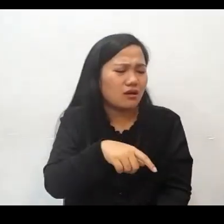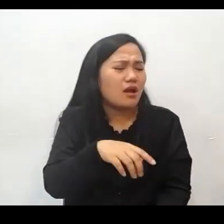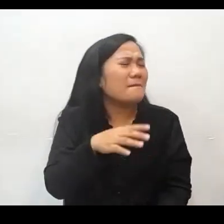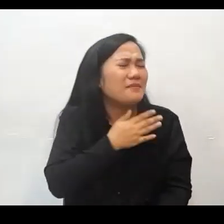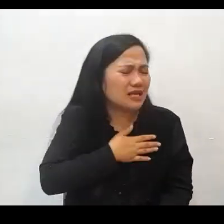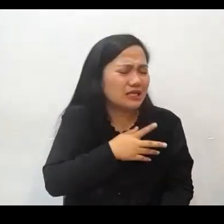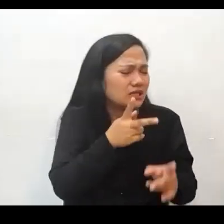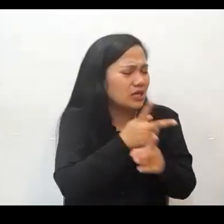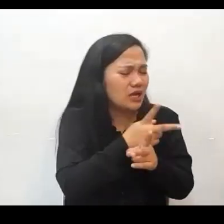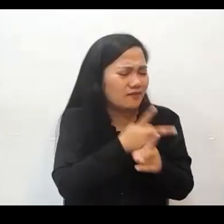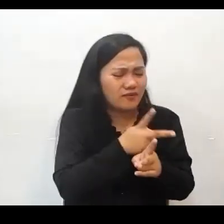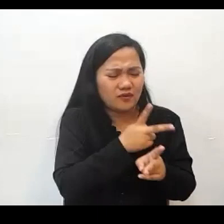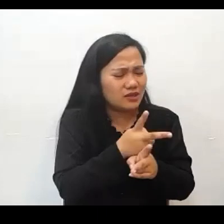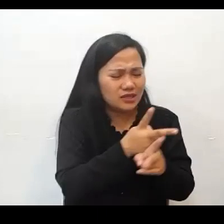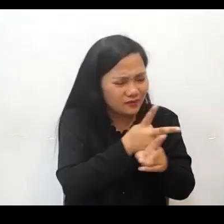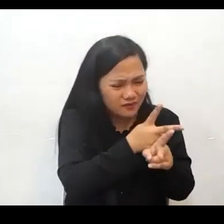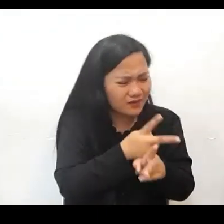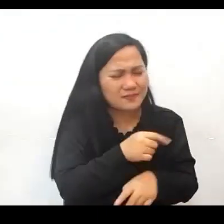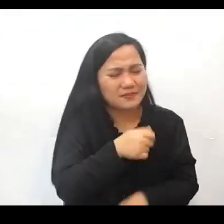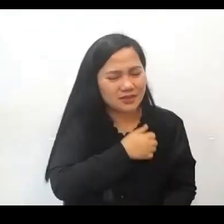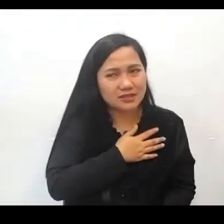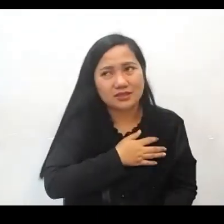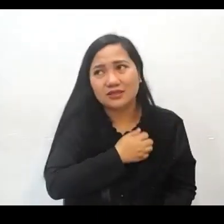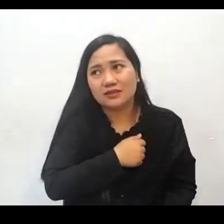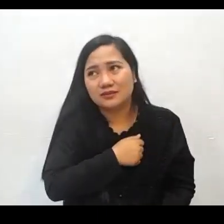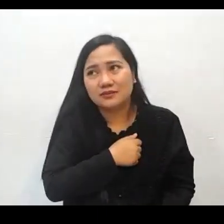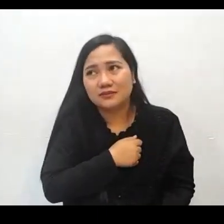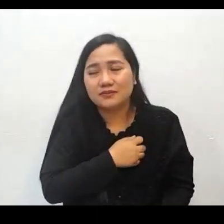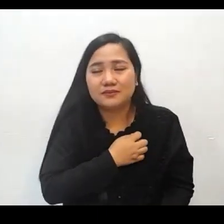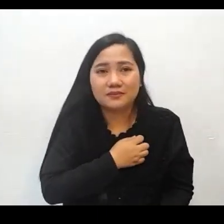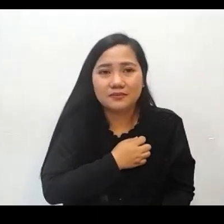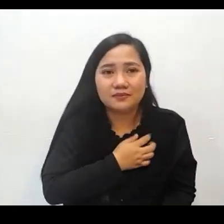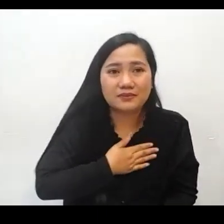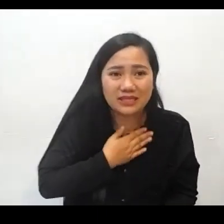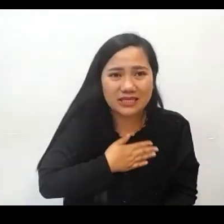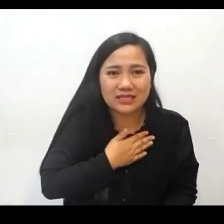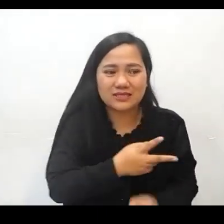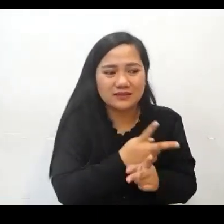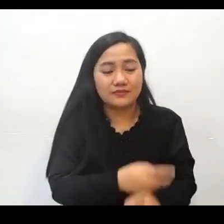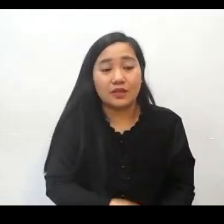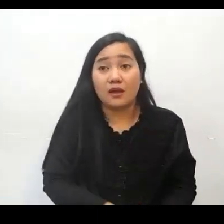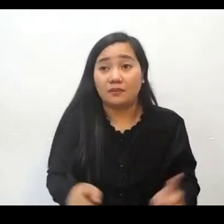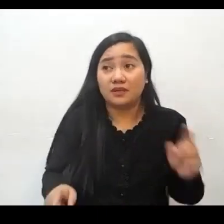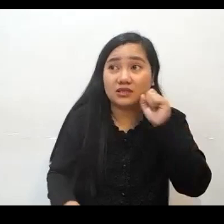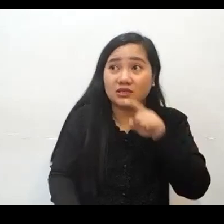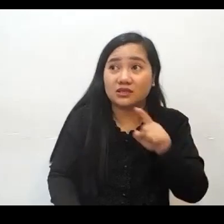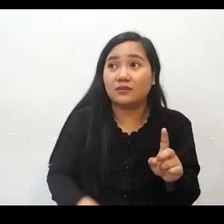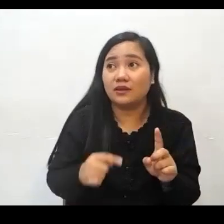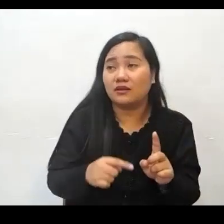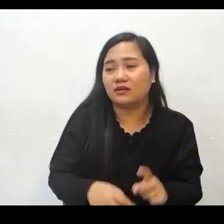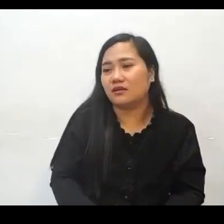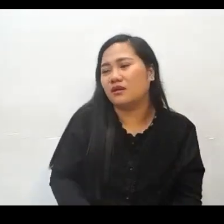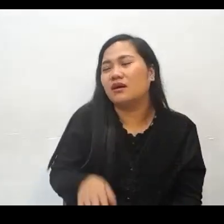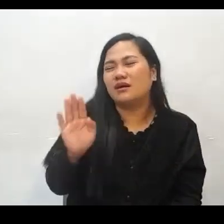Kaya nga lahat ng mga pastor ay nagpayo sa kanya magingat ka And she said ah I know but he's not boyfriend